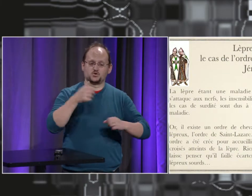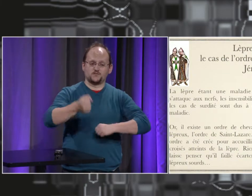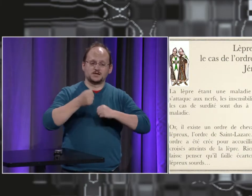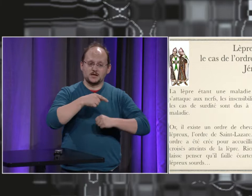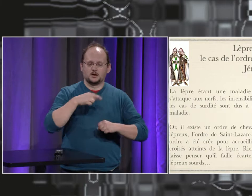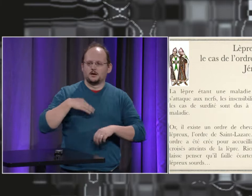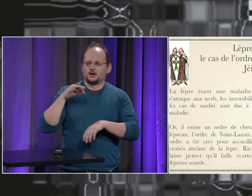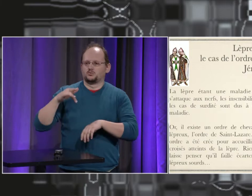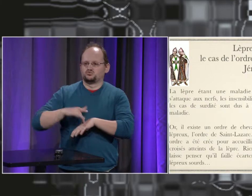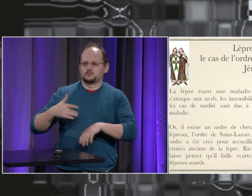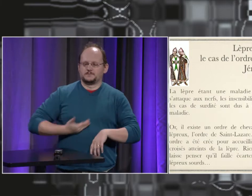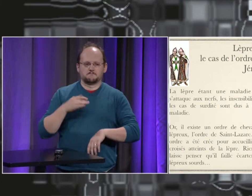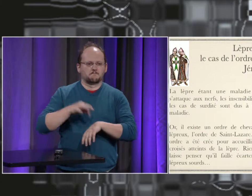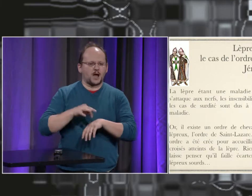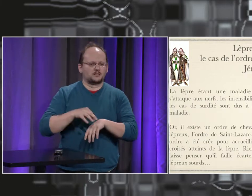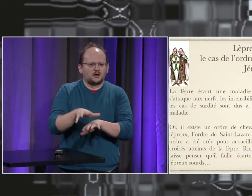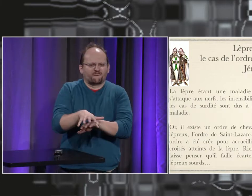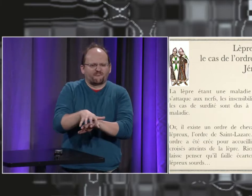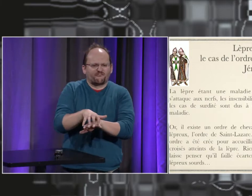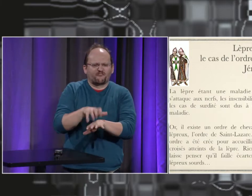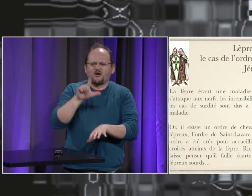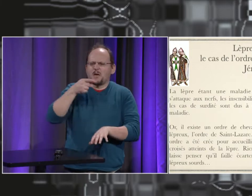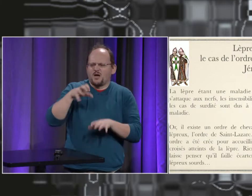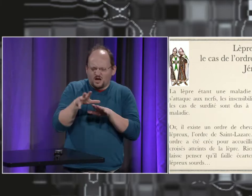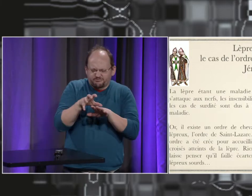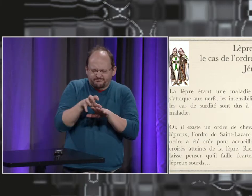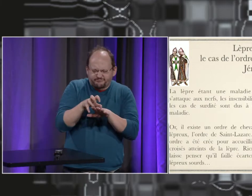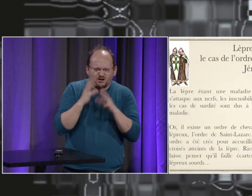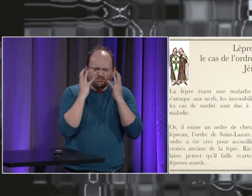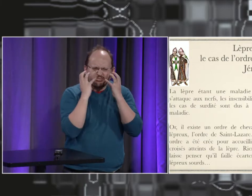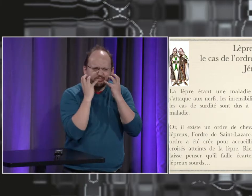il s'agit d'un groupe de chevaliers qui avaient été victimes de la lèpre